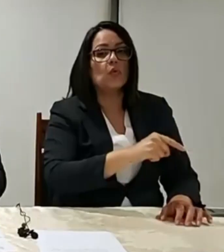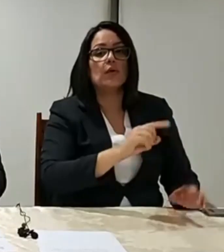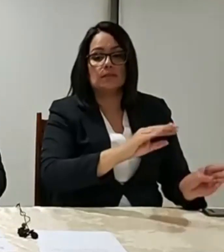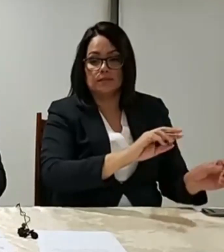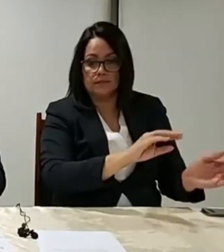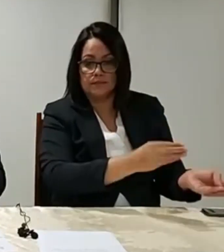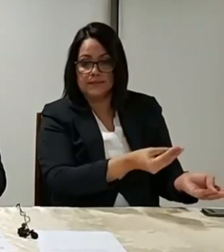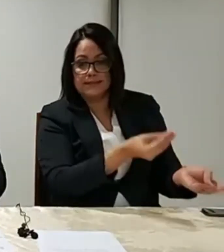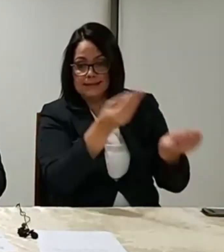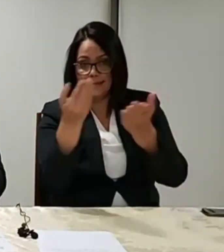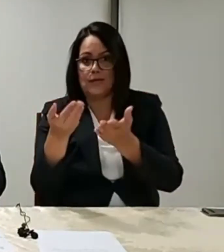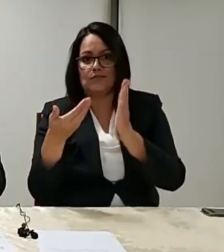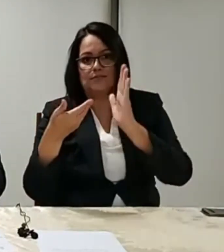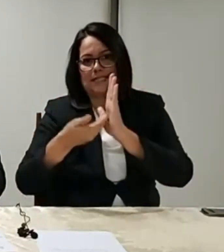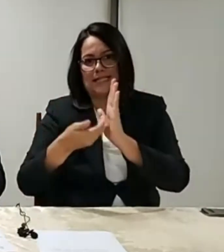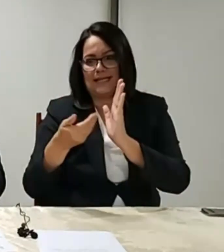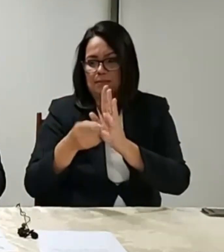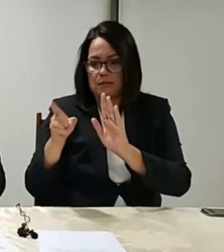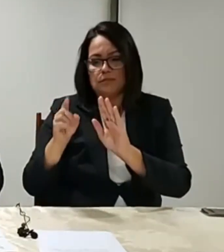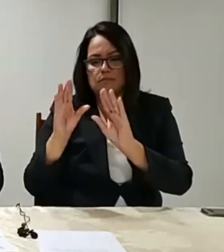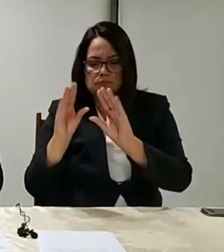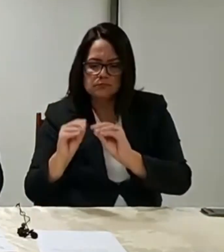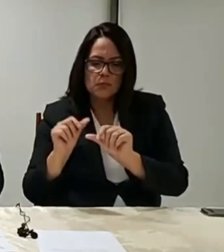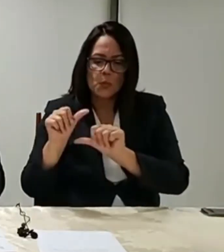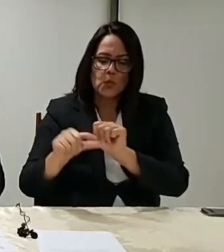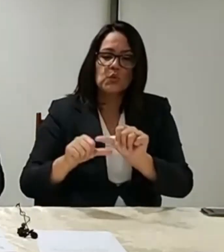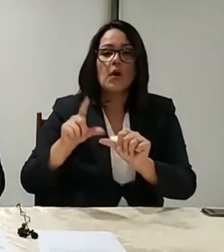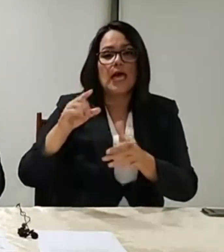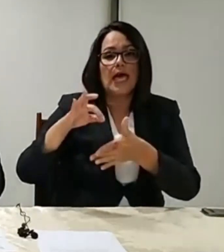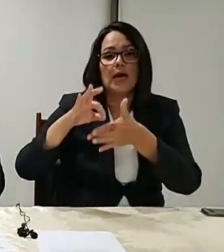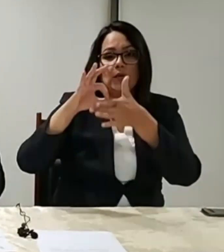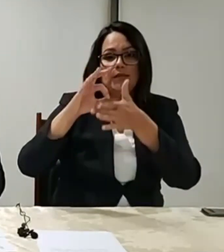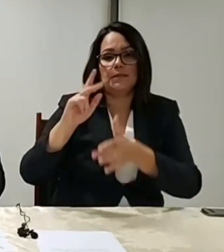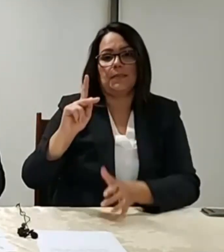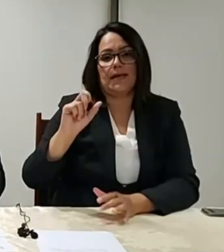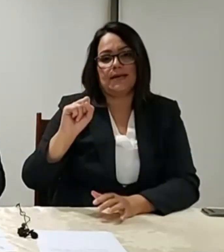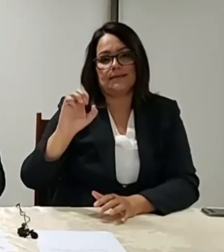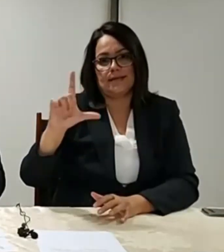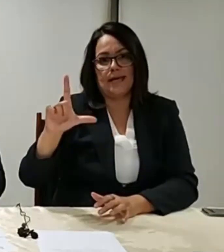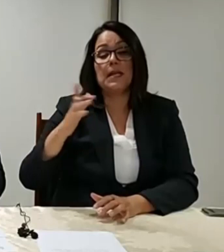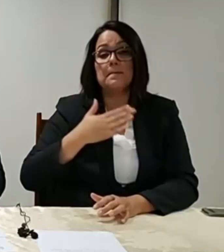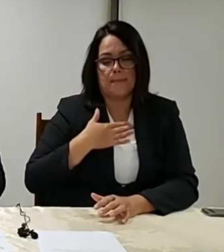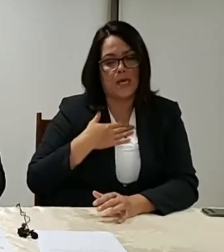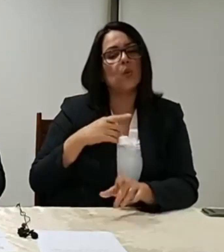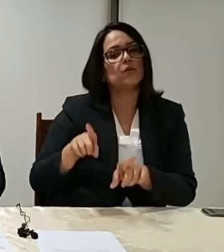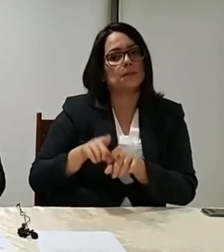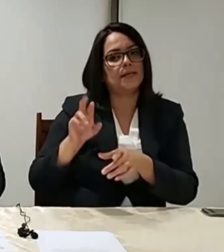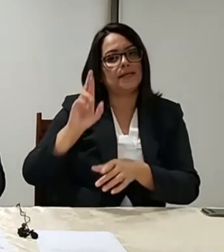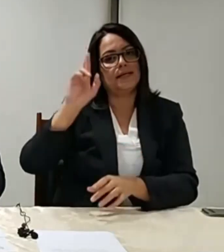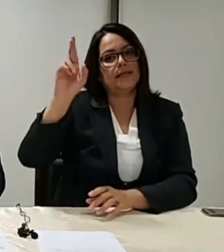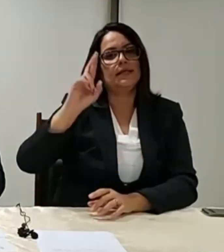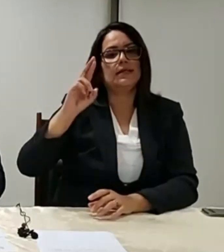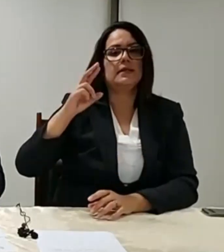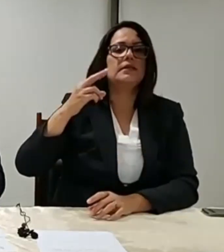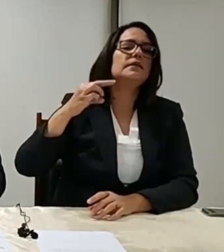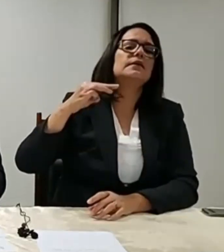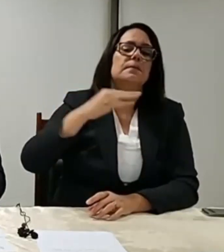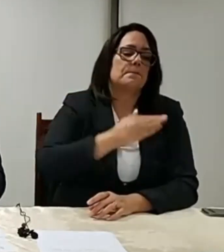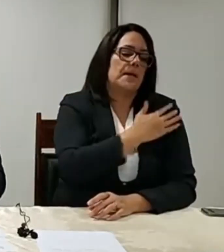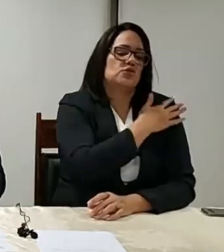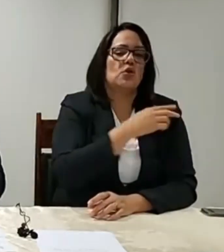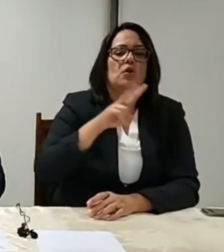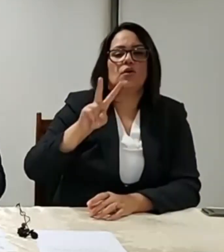mudar. O líder do PSL, que é o meu líder também lá, né, o meu líder, o Major Vitor Hugo de Goiás,